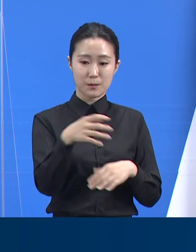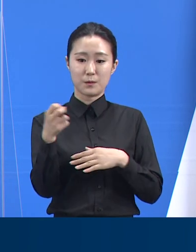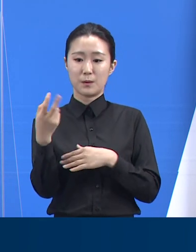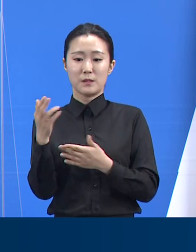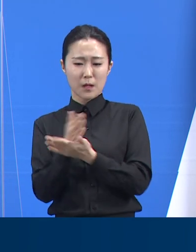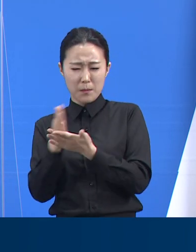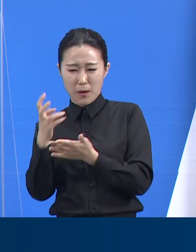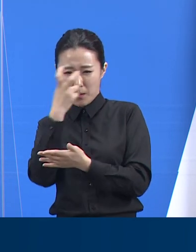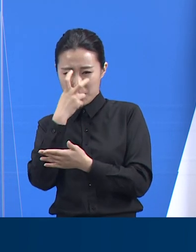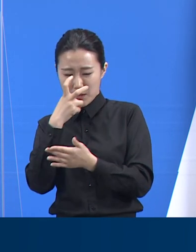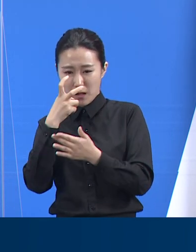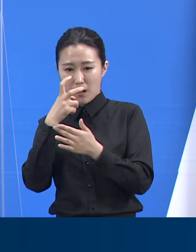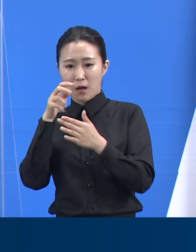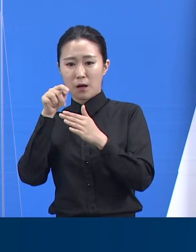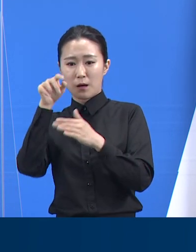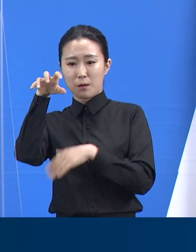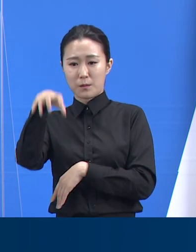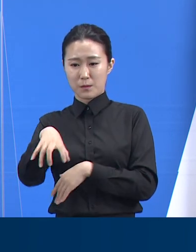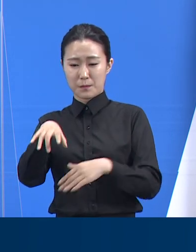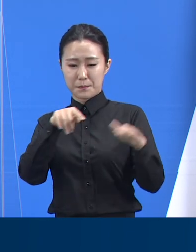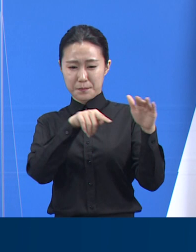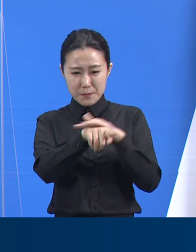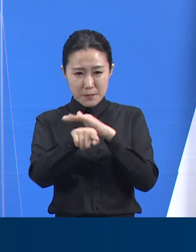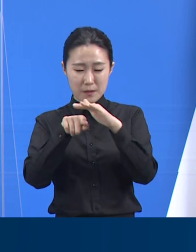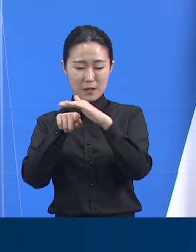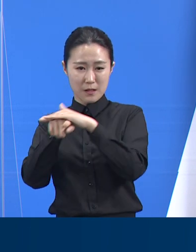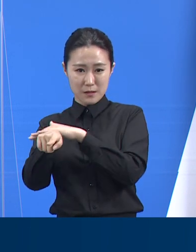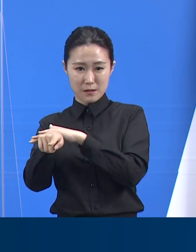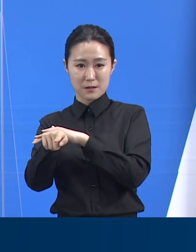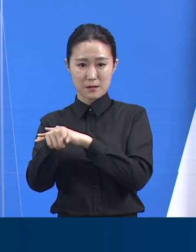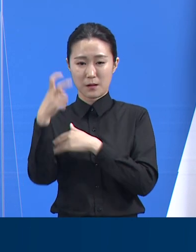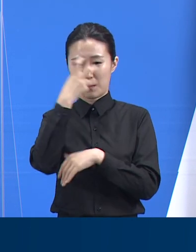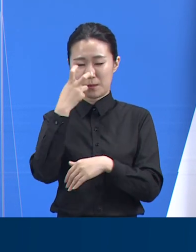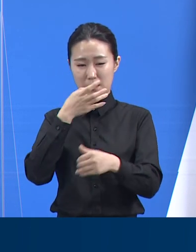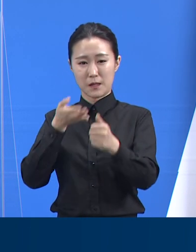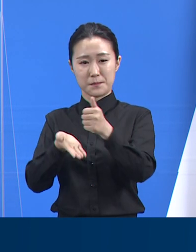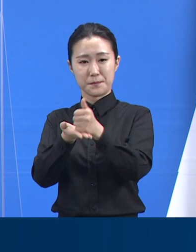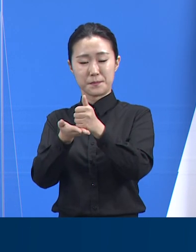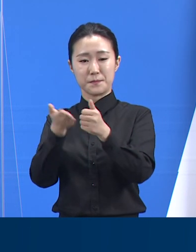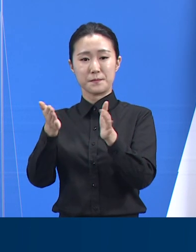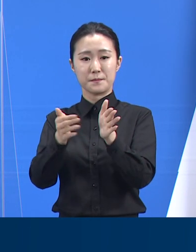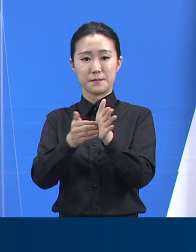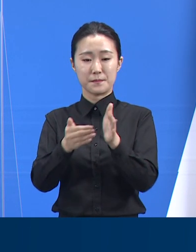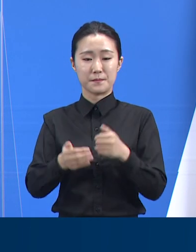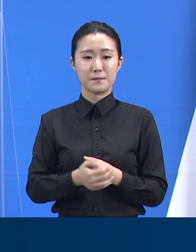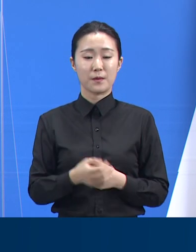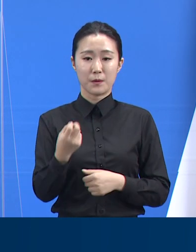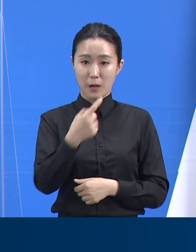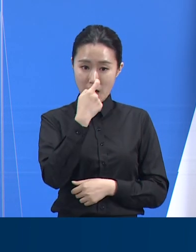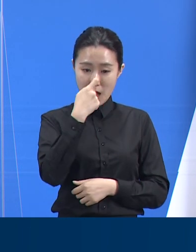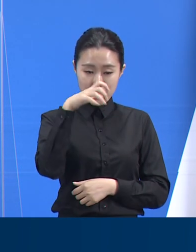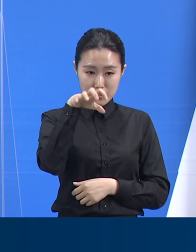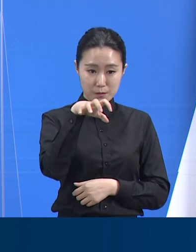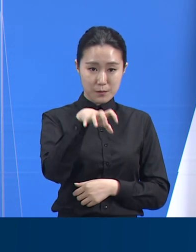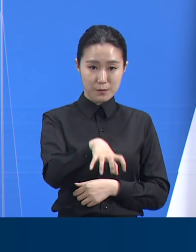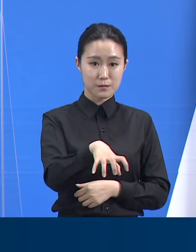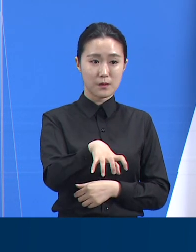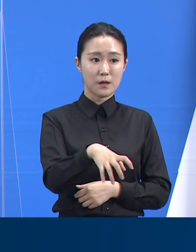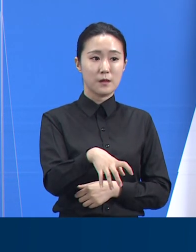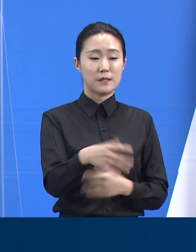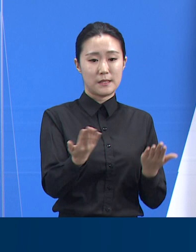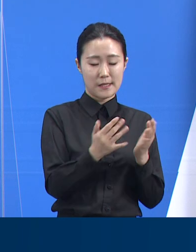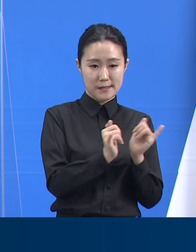주일에 PCR검사를 받도록 공고하였습니다. 다음으로 학원 종사자 등 진단검사